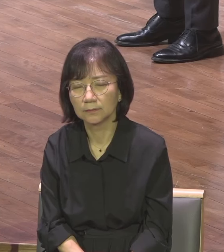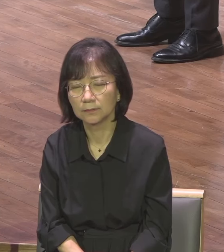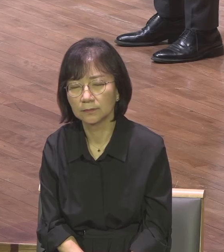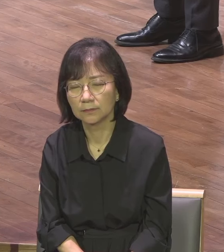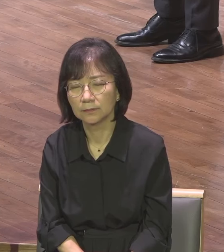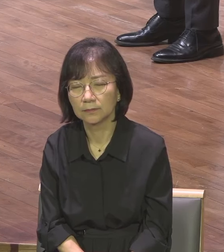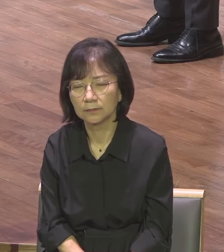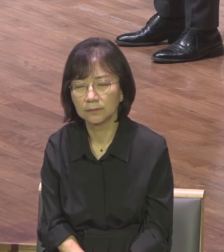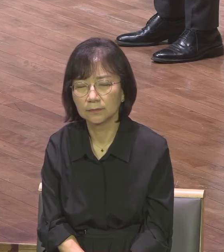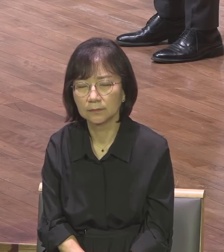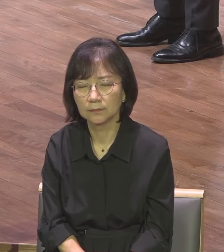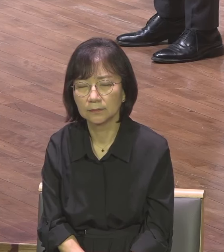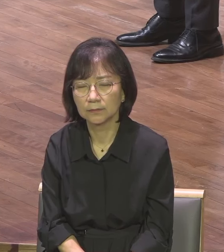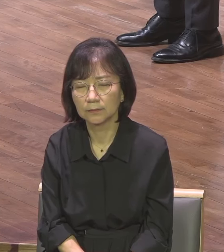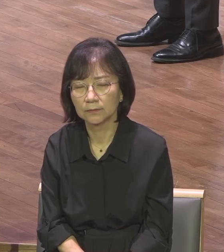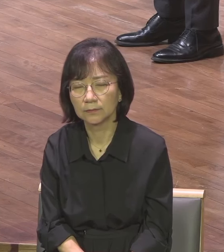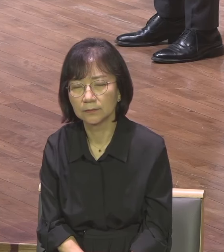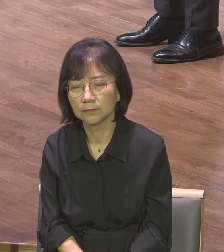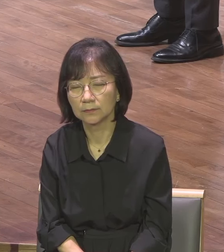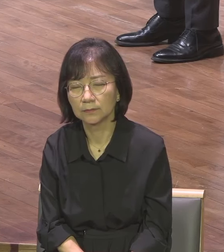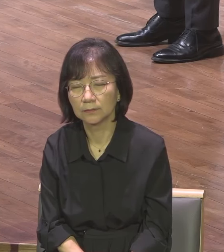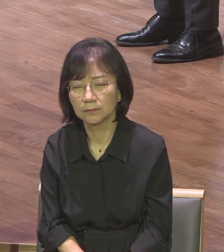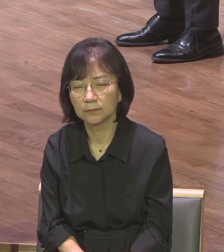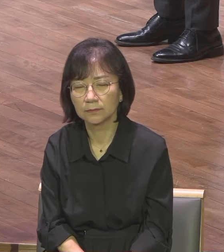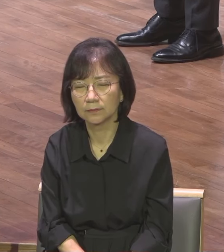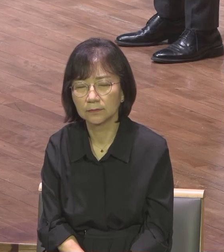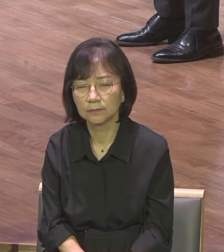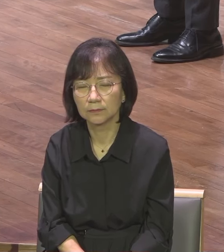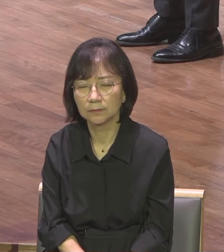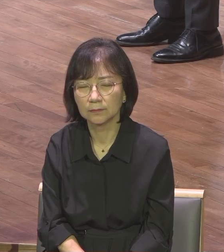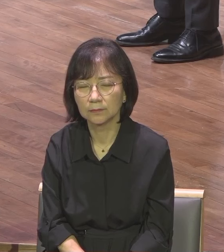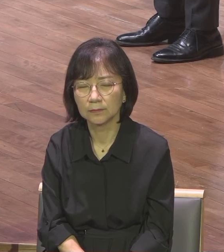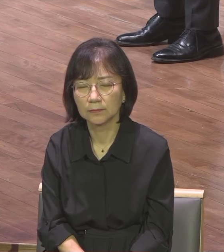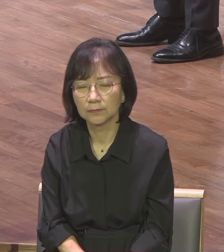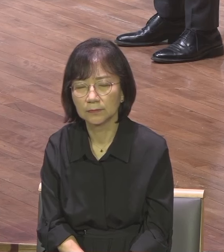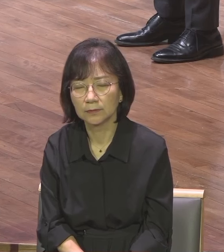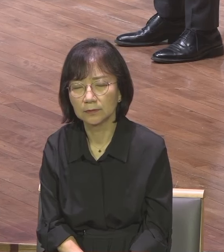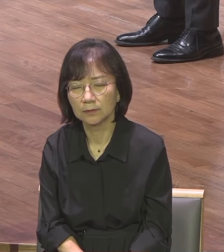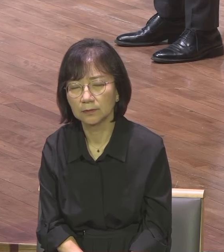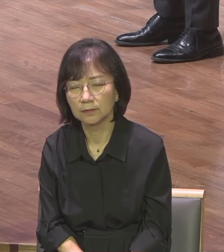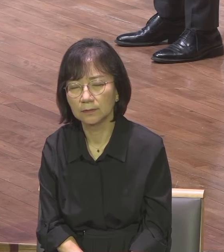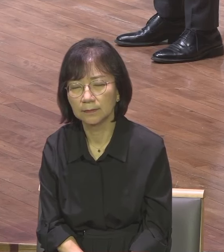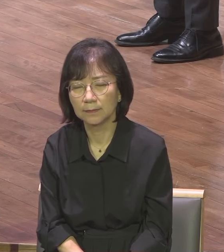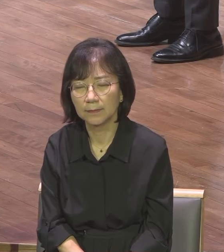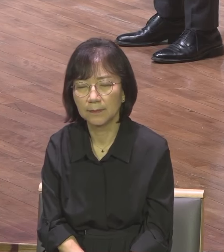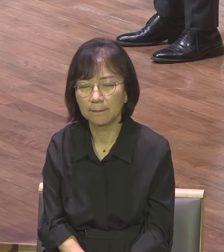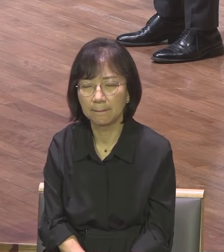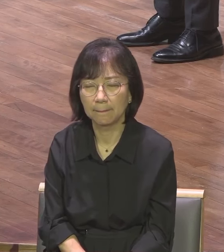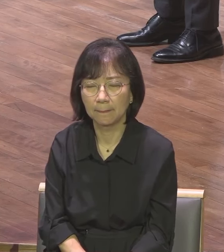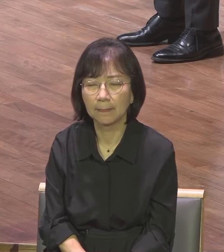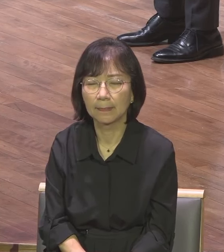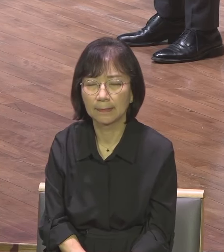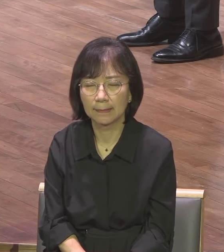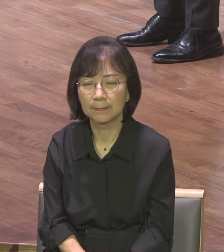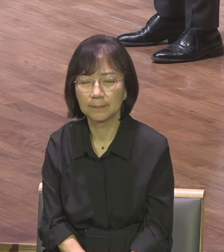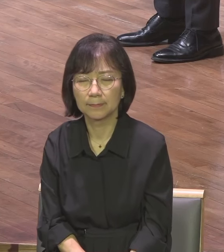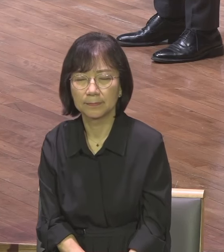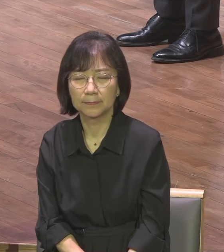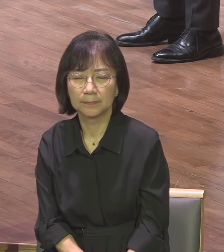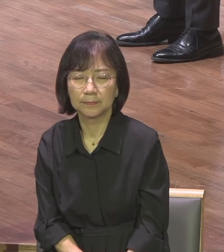강단을 믿게 하여 주옵소서 강단에 소모되는 말씀을 통해 내가 전도한 그 사람이 운명이 변화될 줄 믿는다는